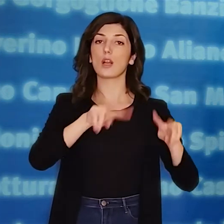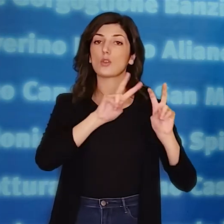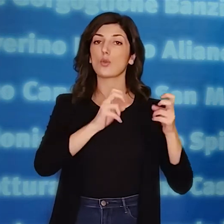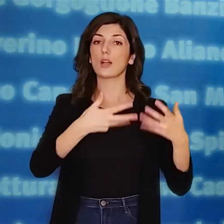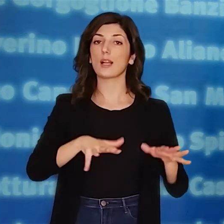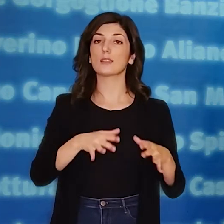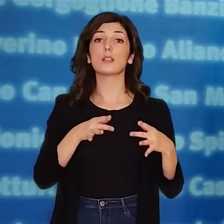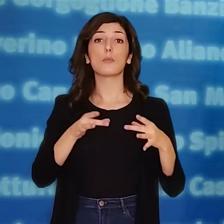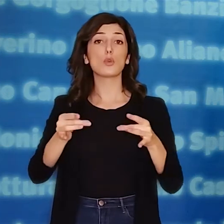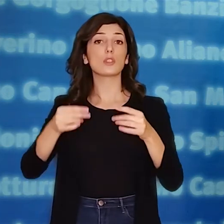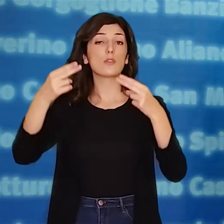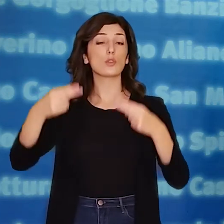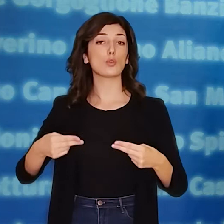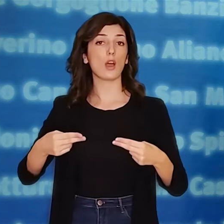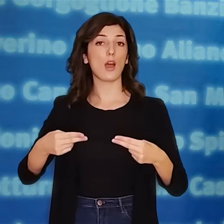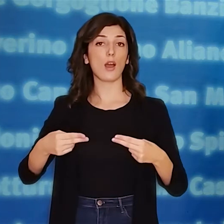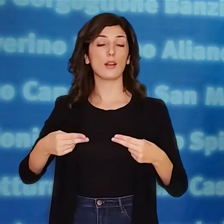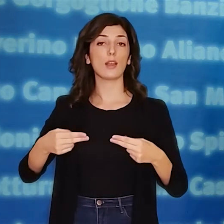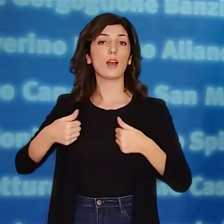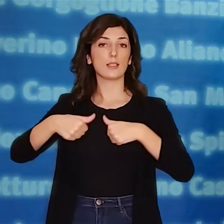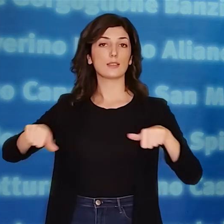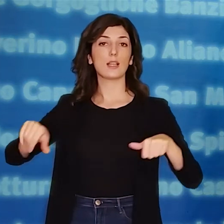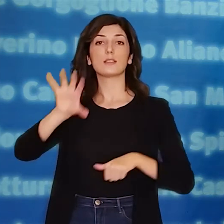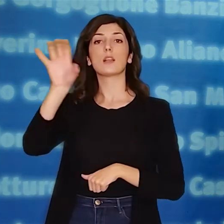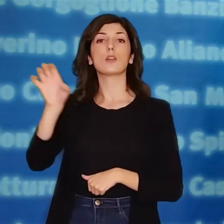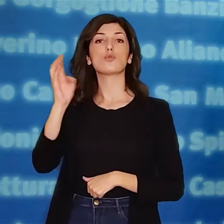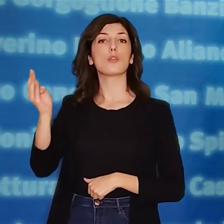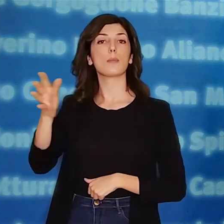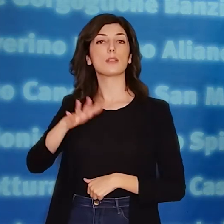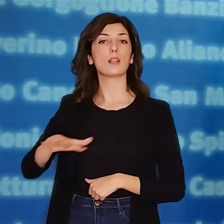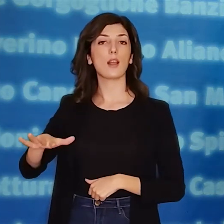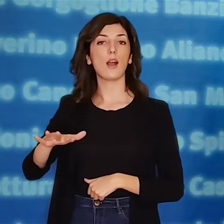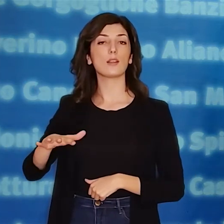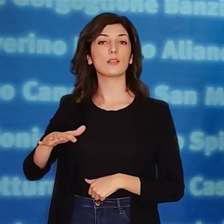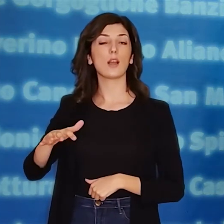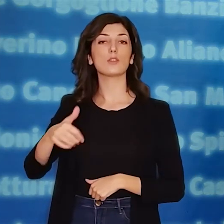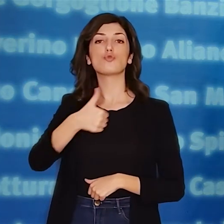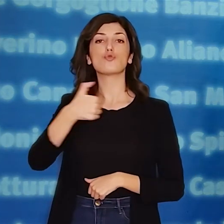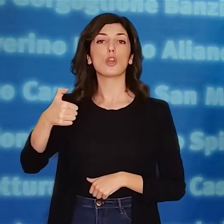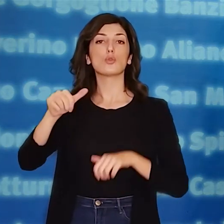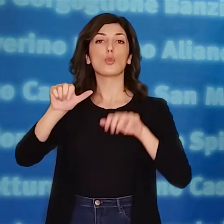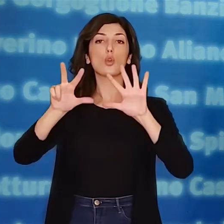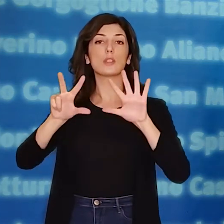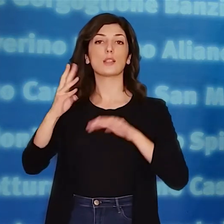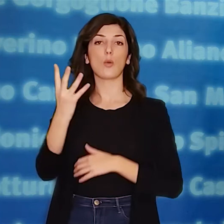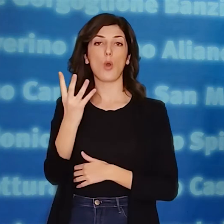'epidemia. Le positività totali riscontrate in residenti sono